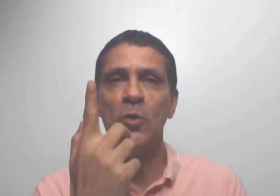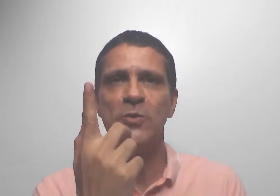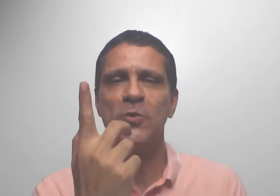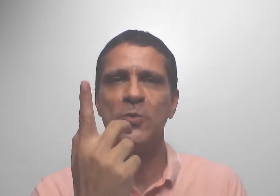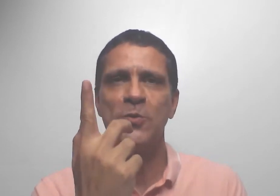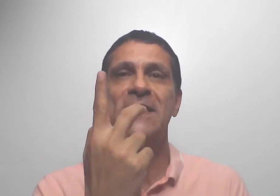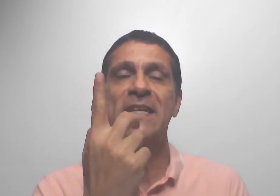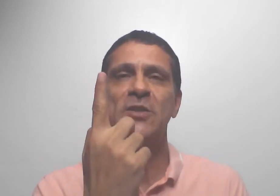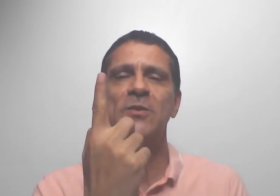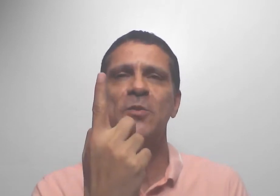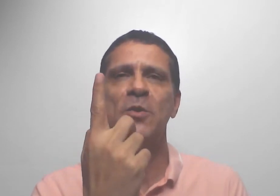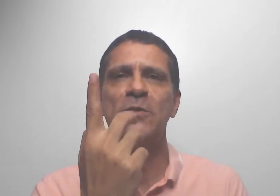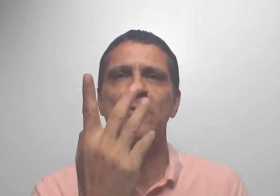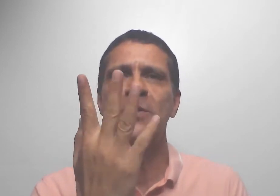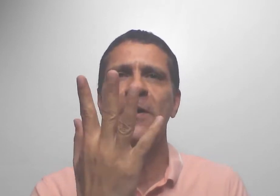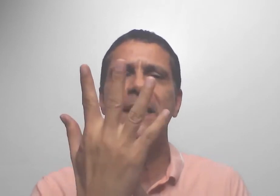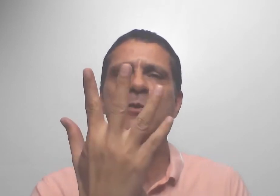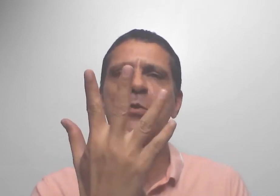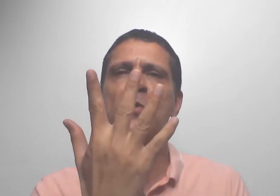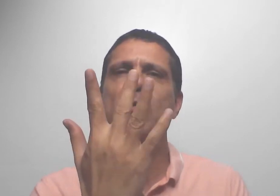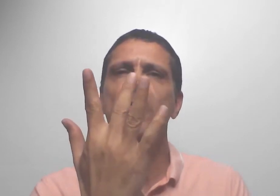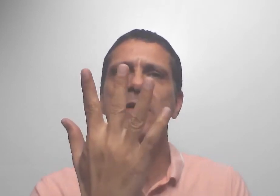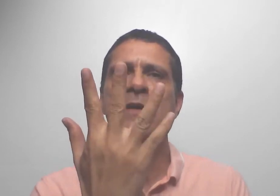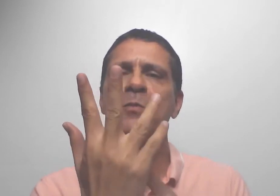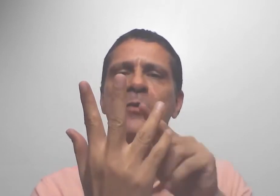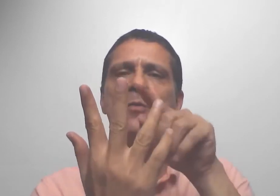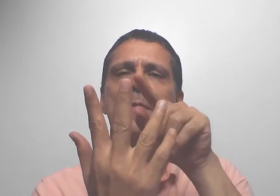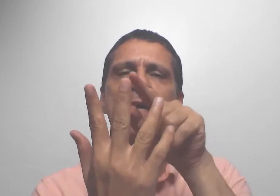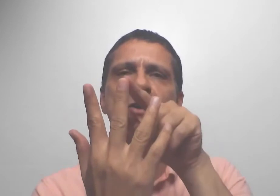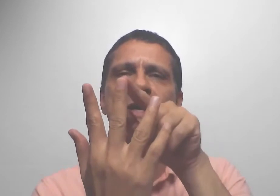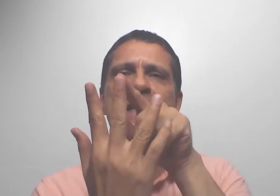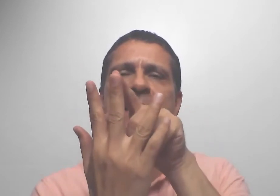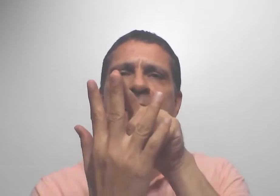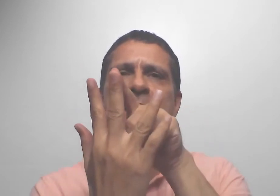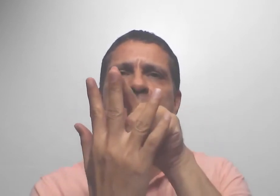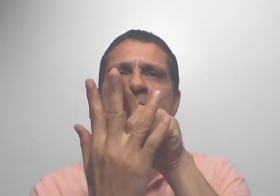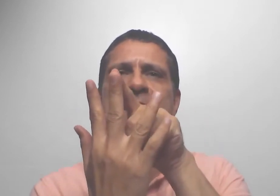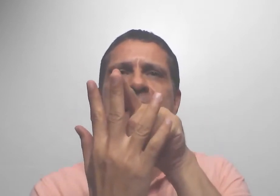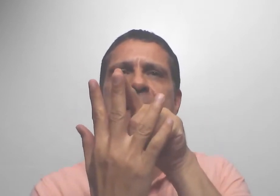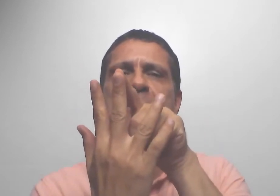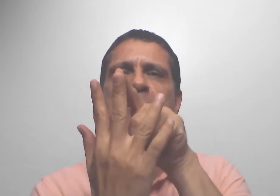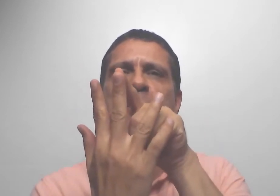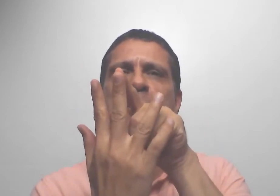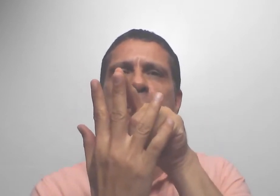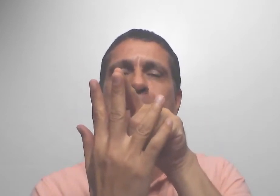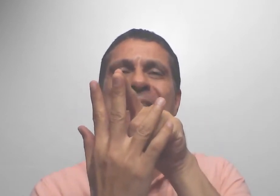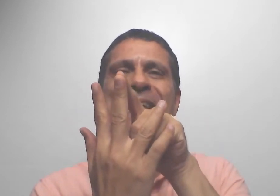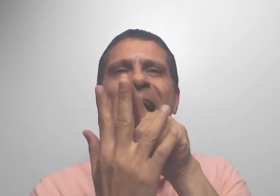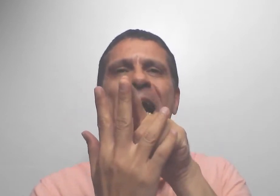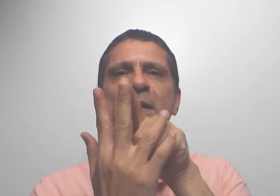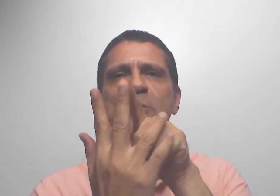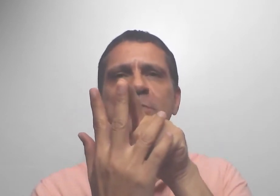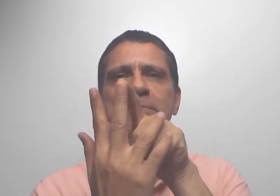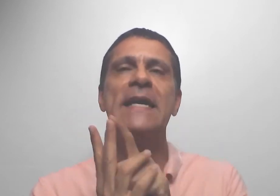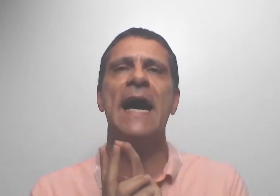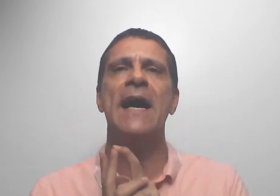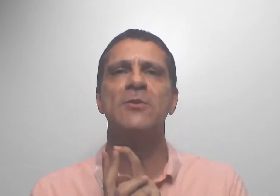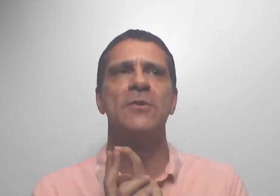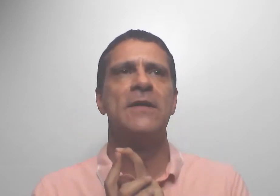grosso. Intestino grosso. Aqui no médio, você tem o pericárdio. Pericárdio,